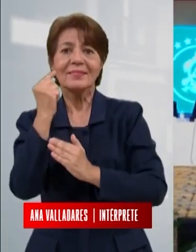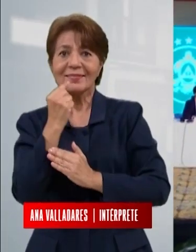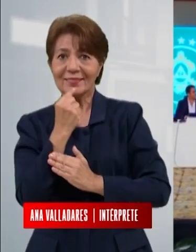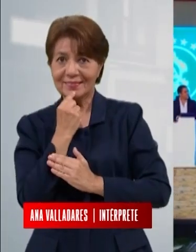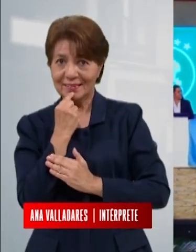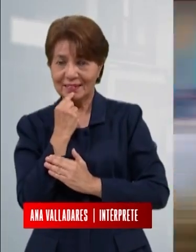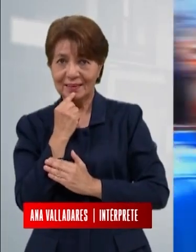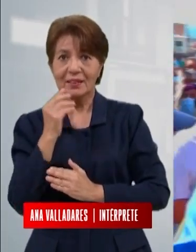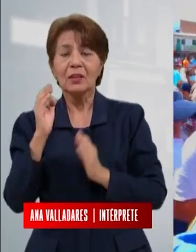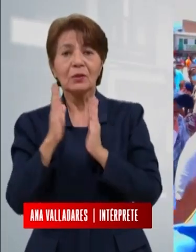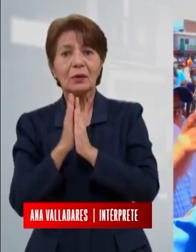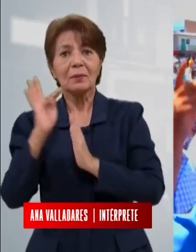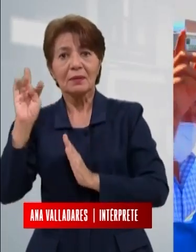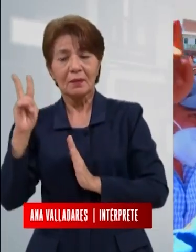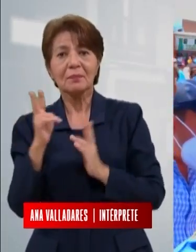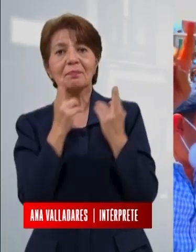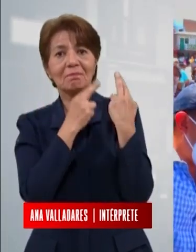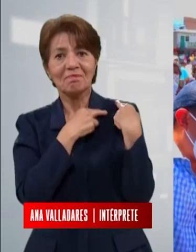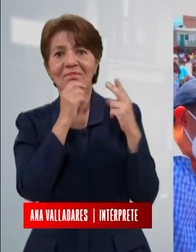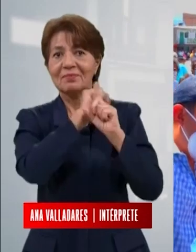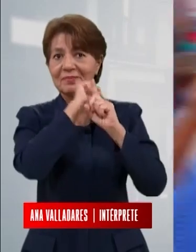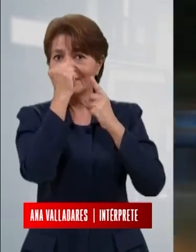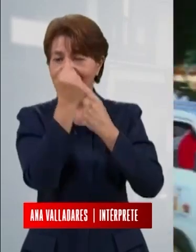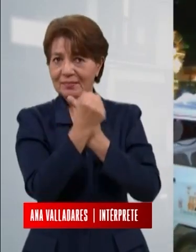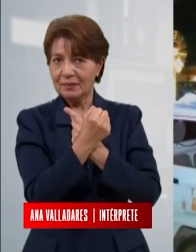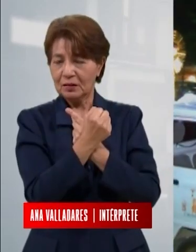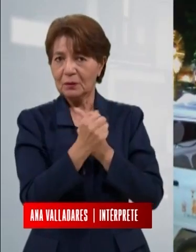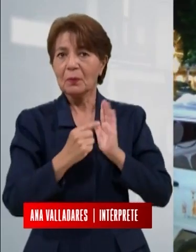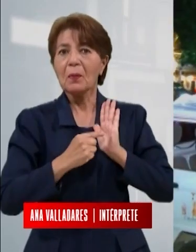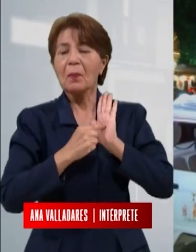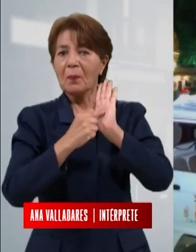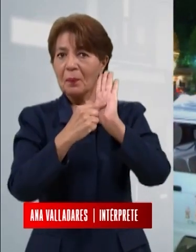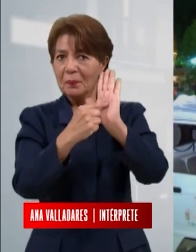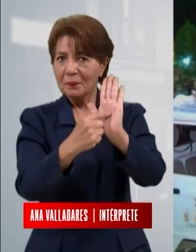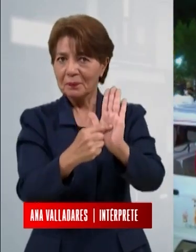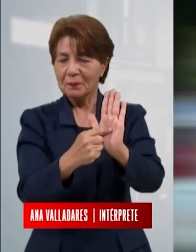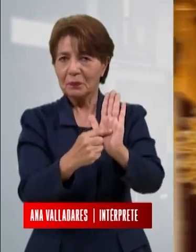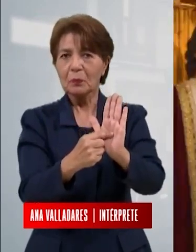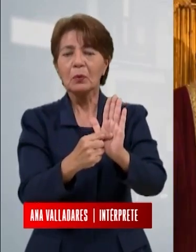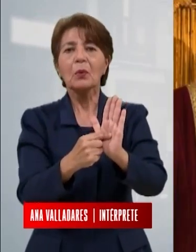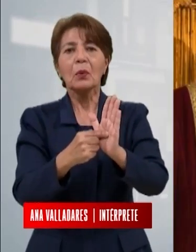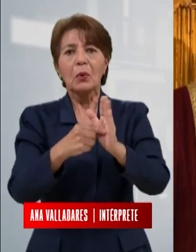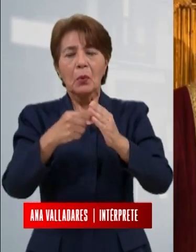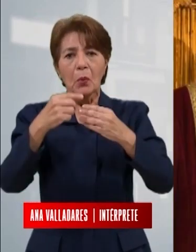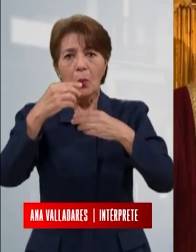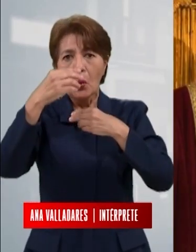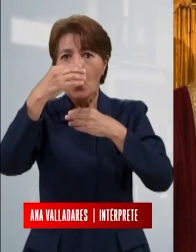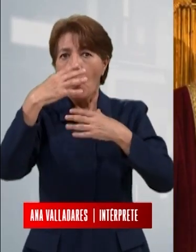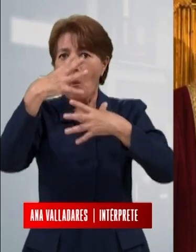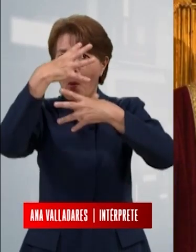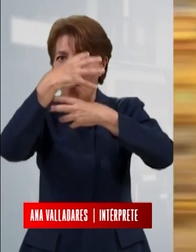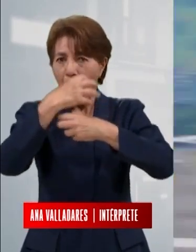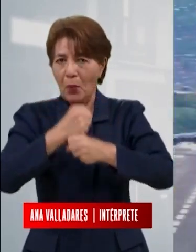responsabilidad social. A continuación le presentamos un resumen de lo nacional e internacional